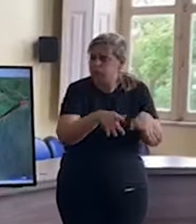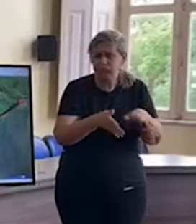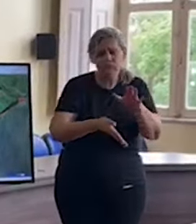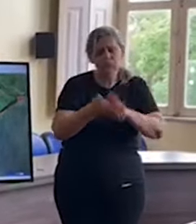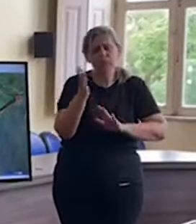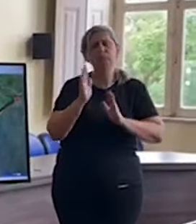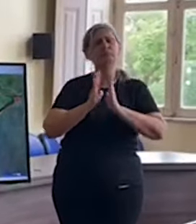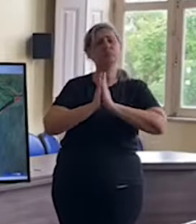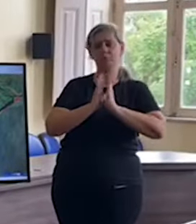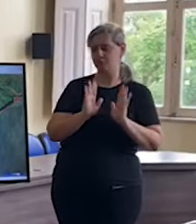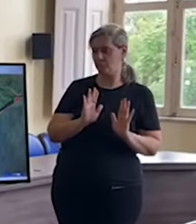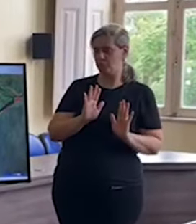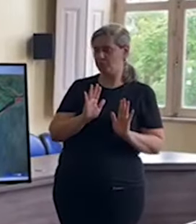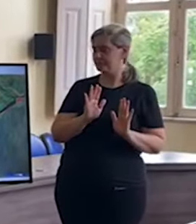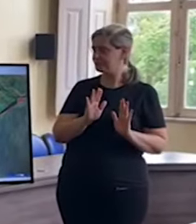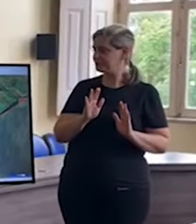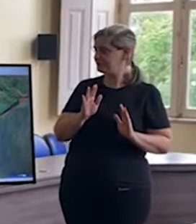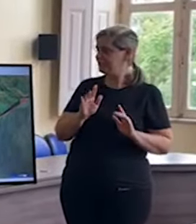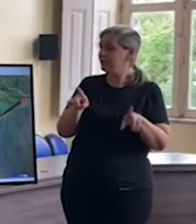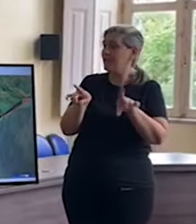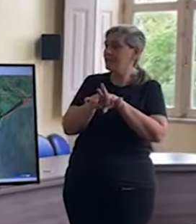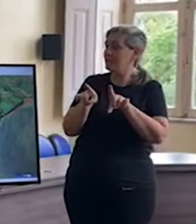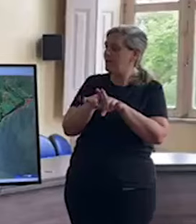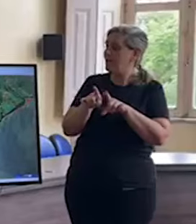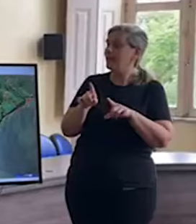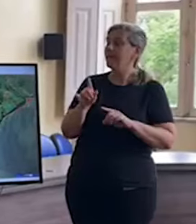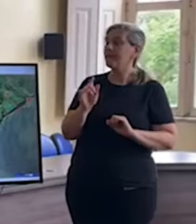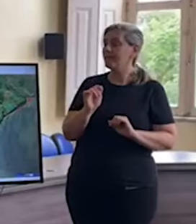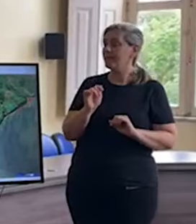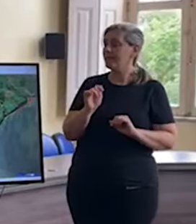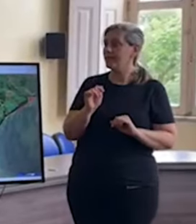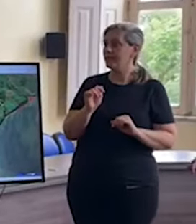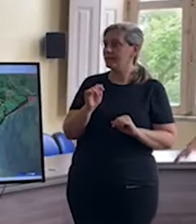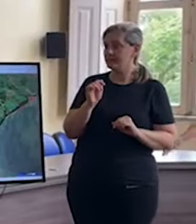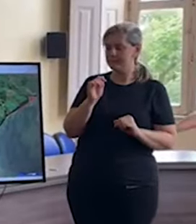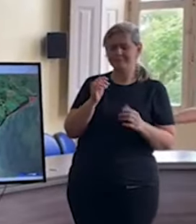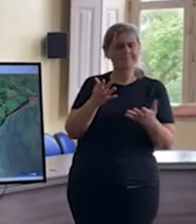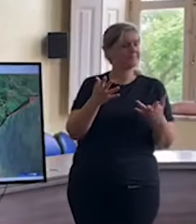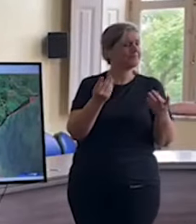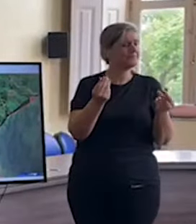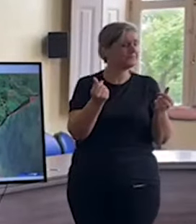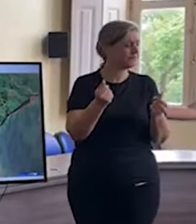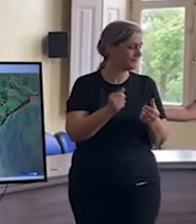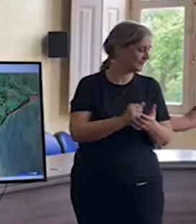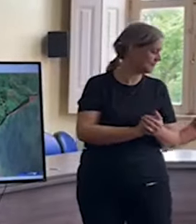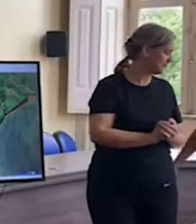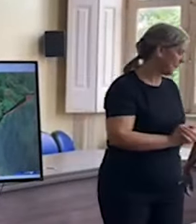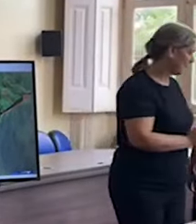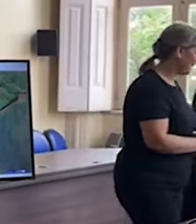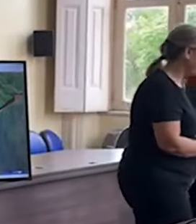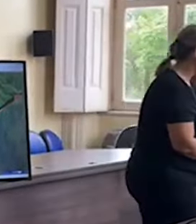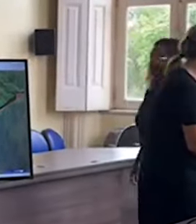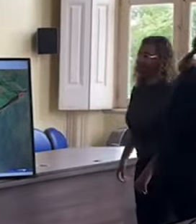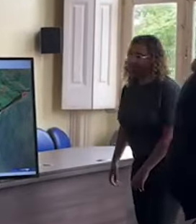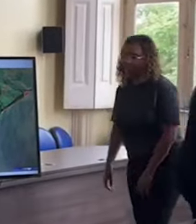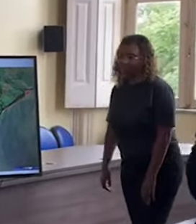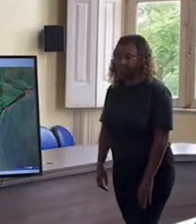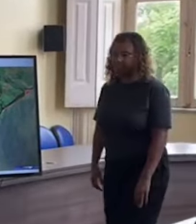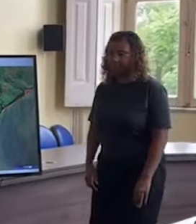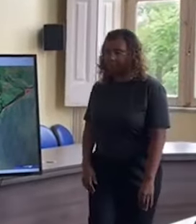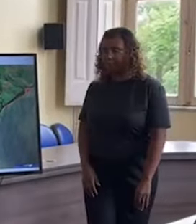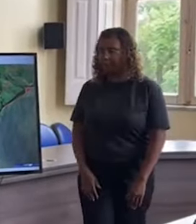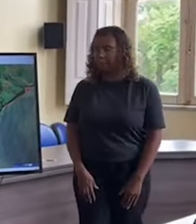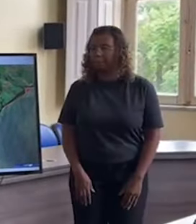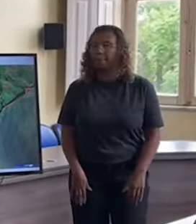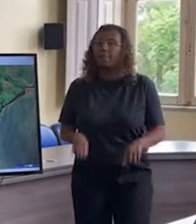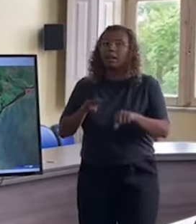Aqui em cima, o pessoal do... Me ajudem aqui do bairro, aqui em cima do Laranjal.